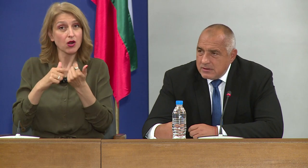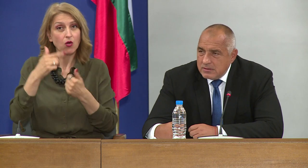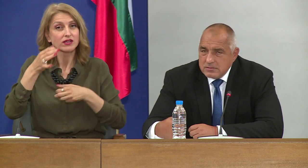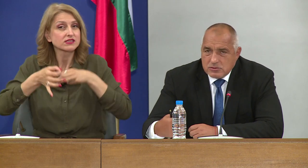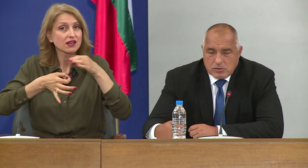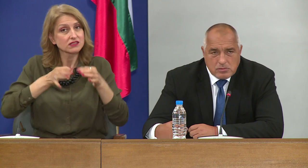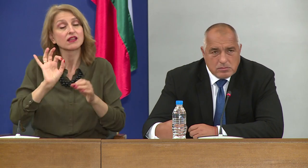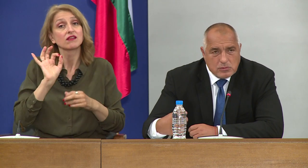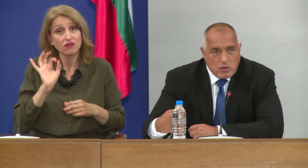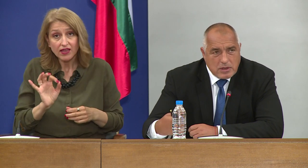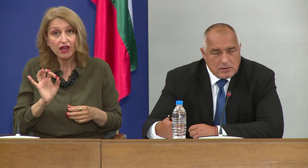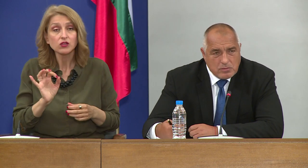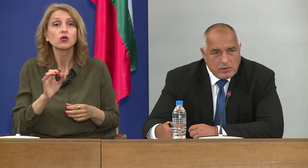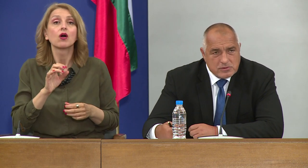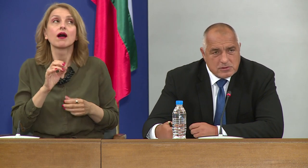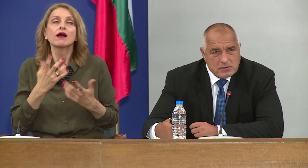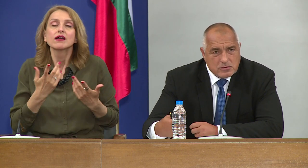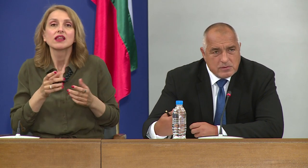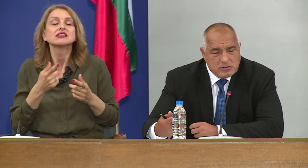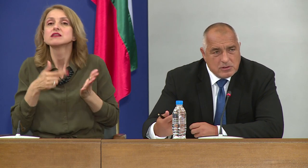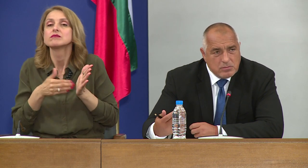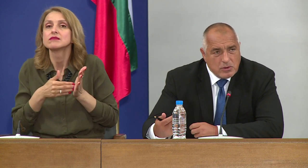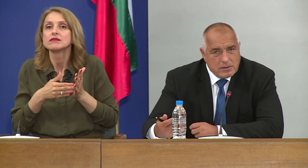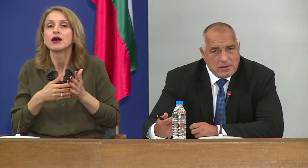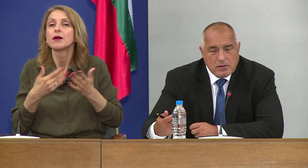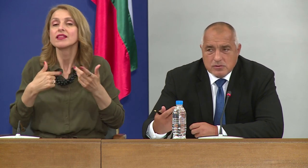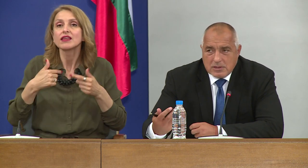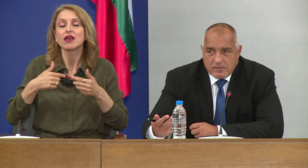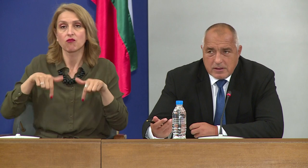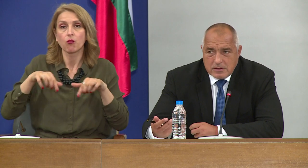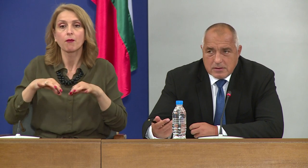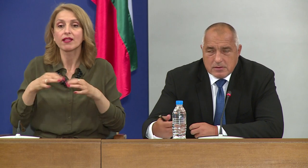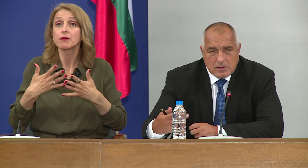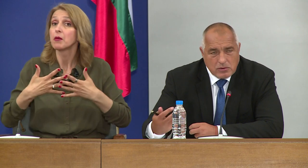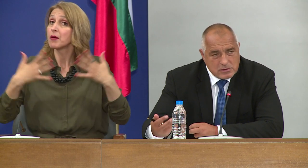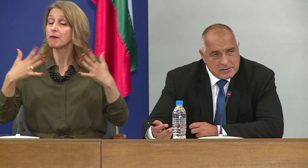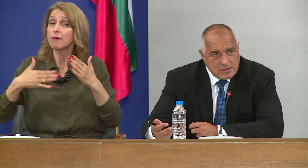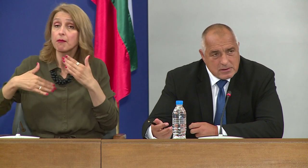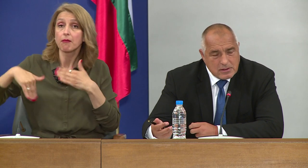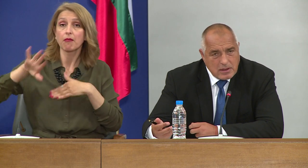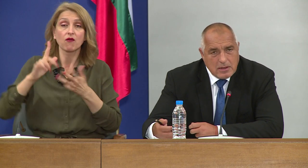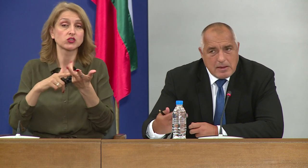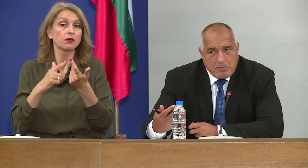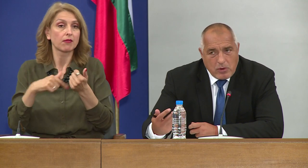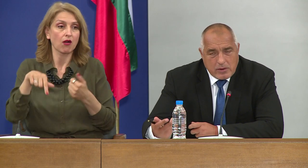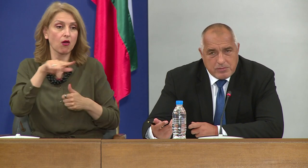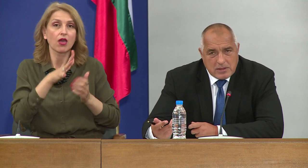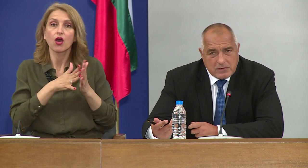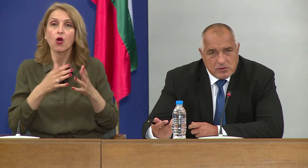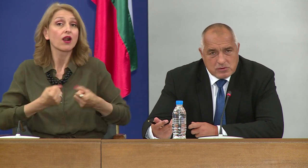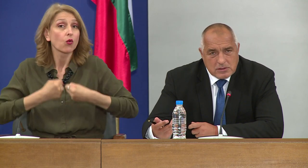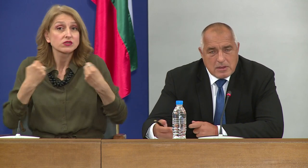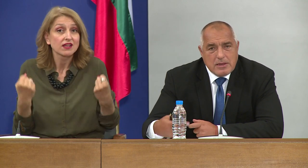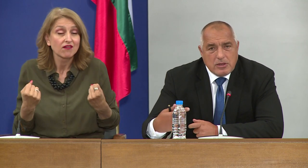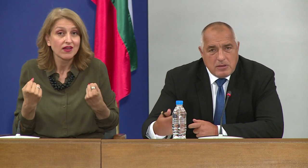заразените. Защото многократно повече са се увеличили броя на оздравелите, на хората с антитела, полеко